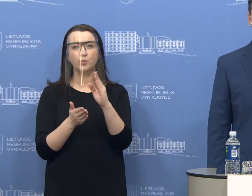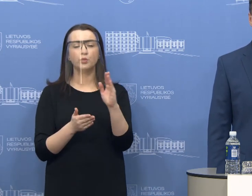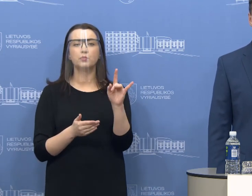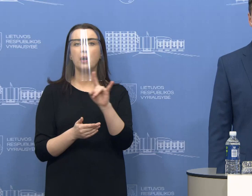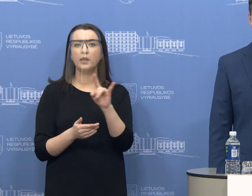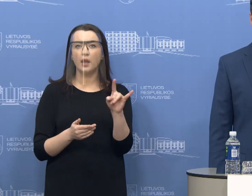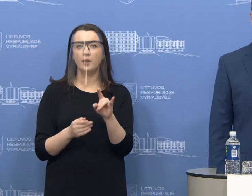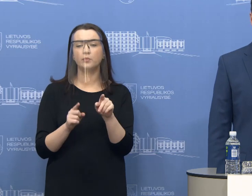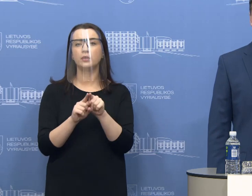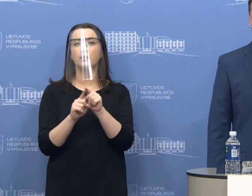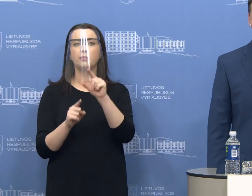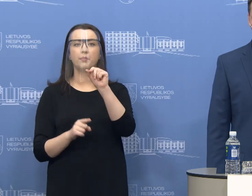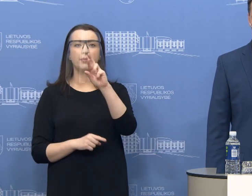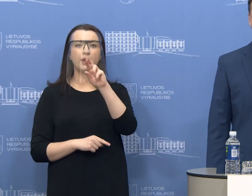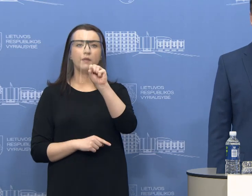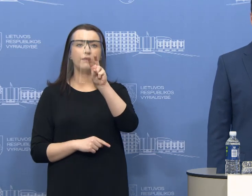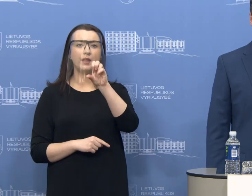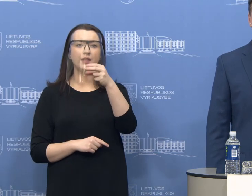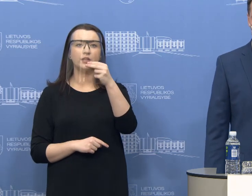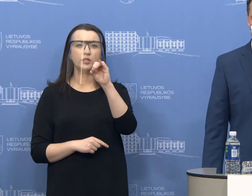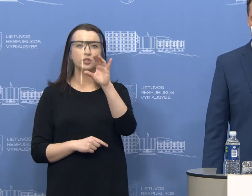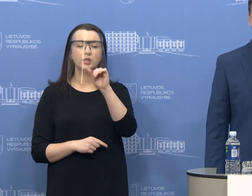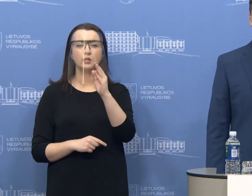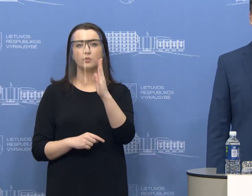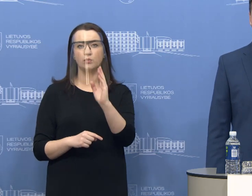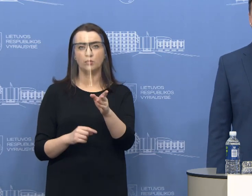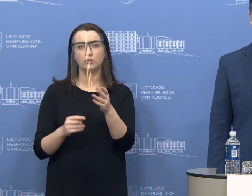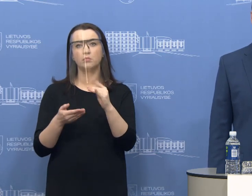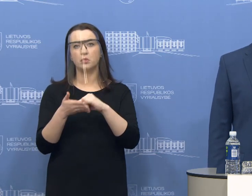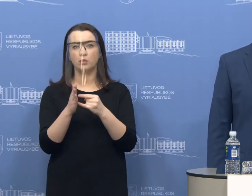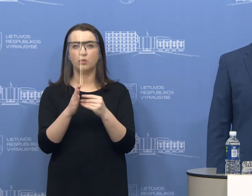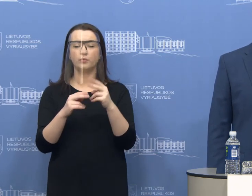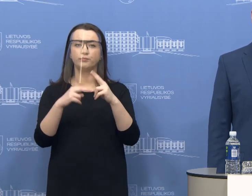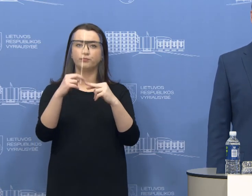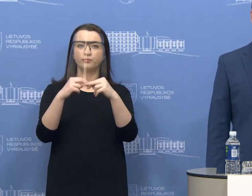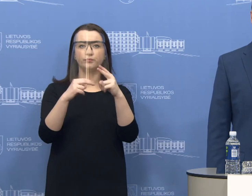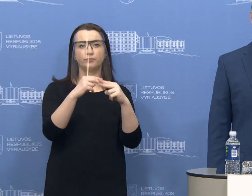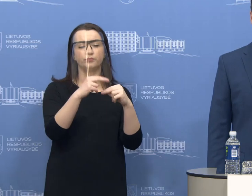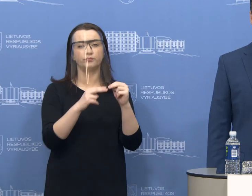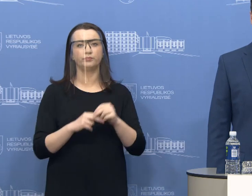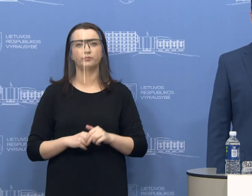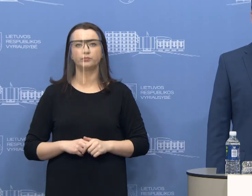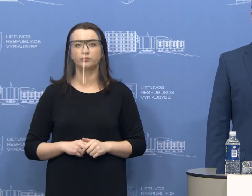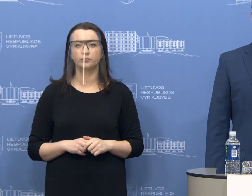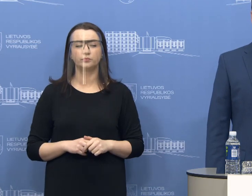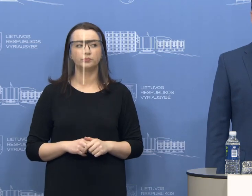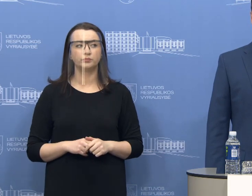Marijampolėje ir Praveniškėse. Ir jeigu susirgymų skaičius nadidėtų, tai ir į juos mes galėtumėm talpinti.